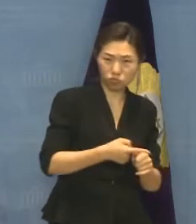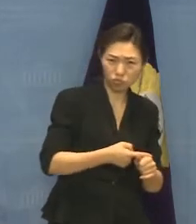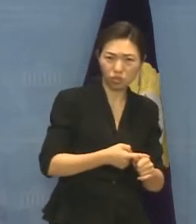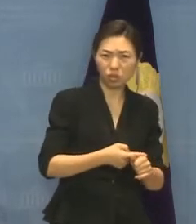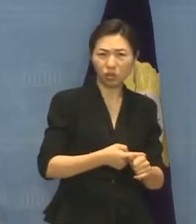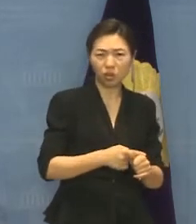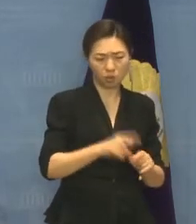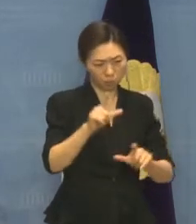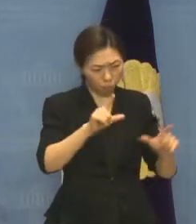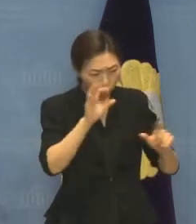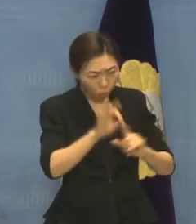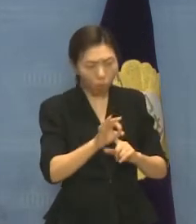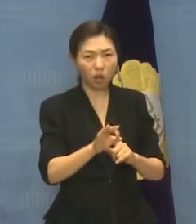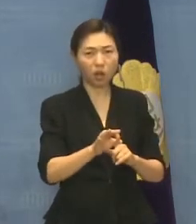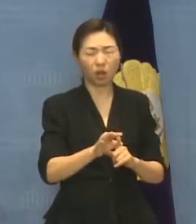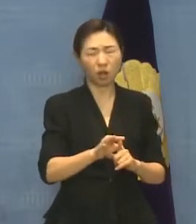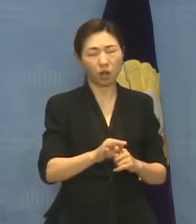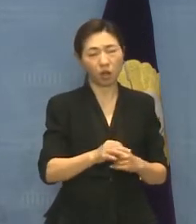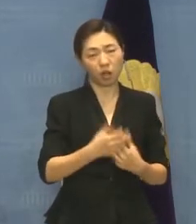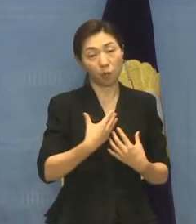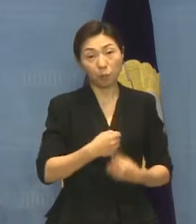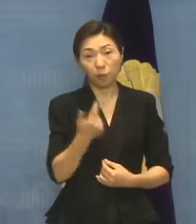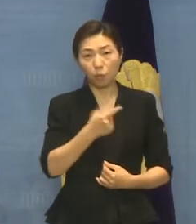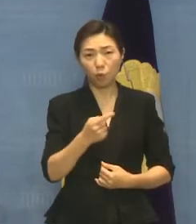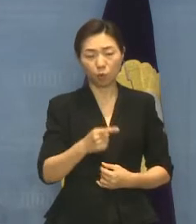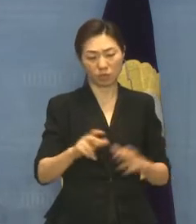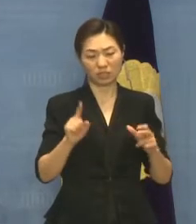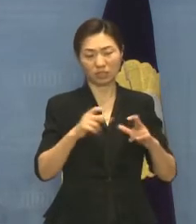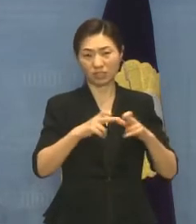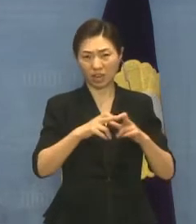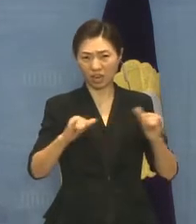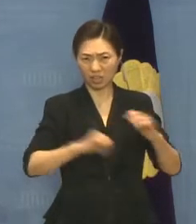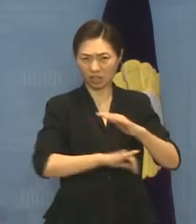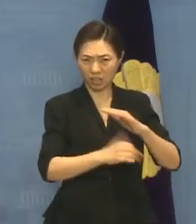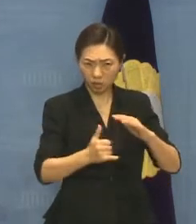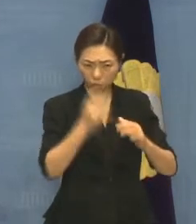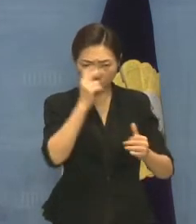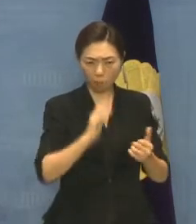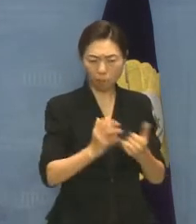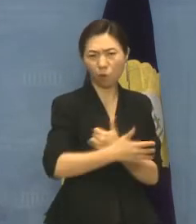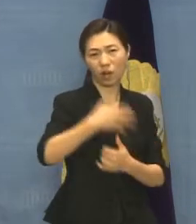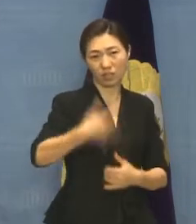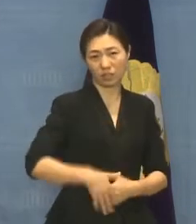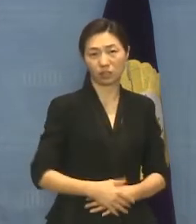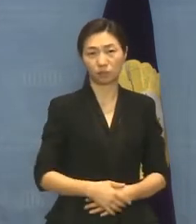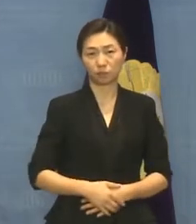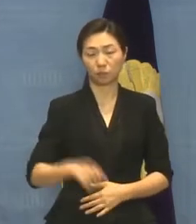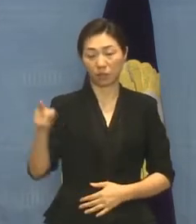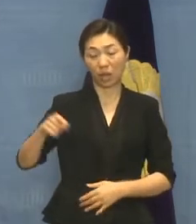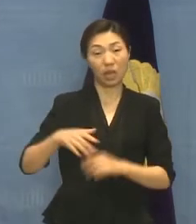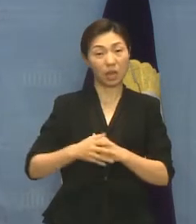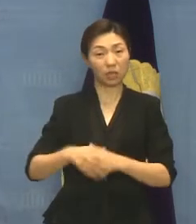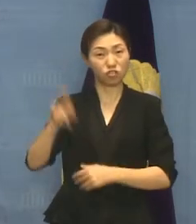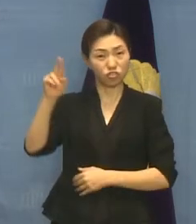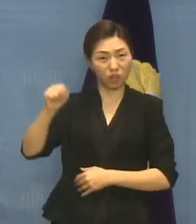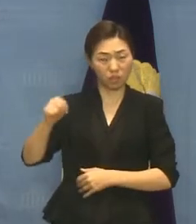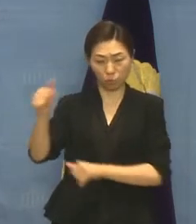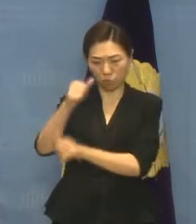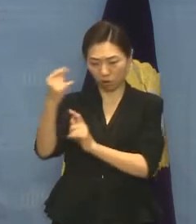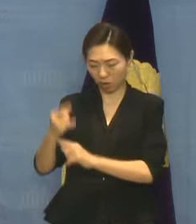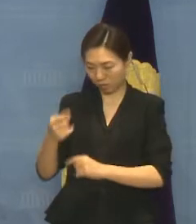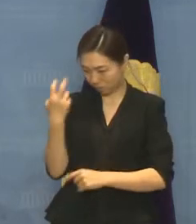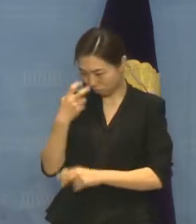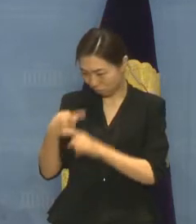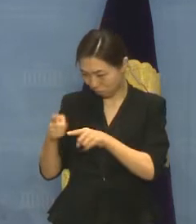점을 지적했습니다. 대한민국 심의가 진행된 당일날에도 한국에서는 장애아동 가족이 부모와